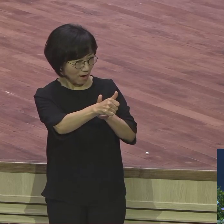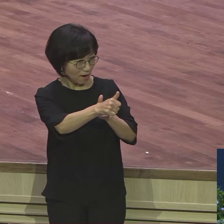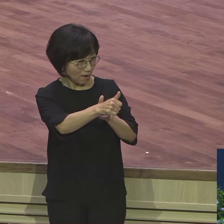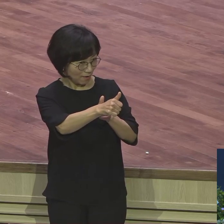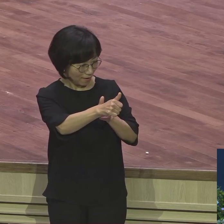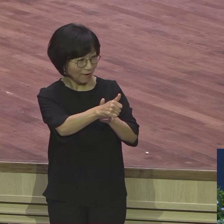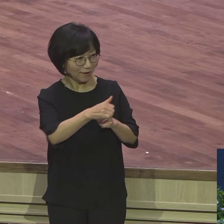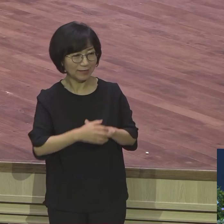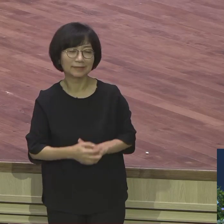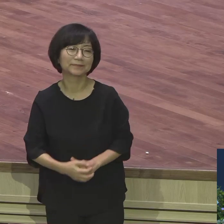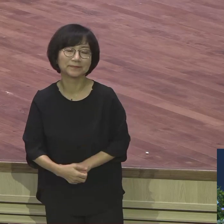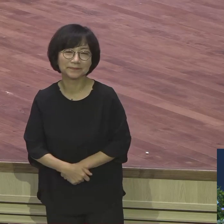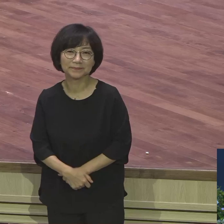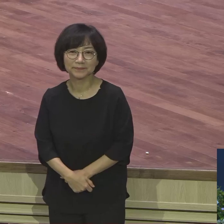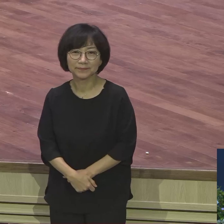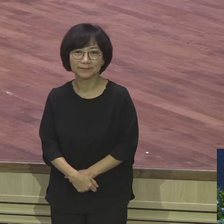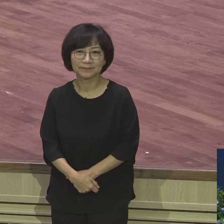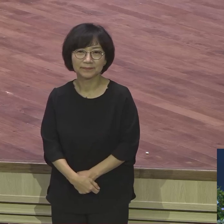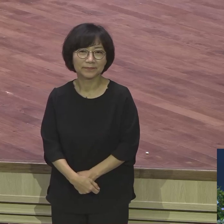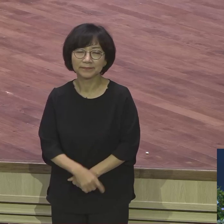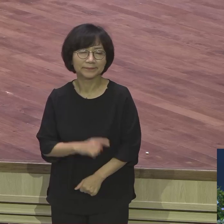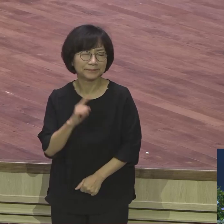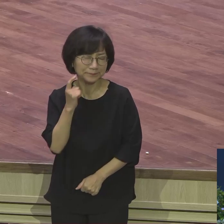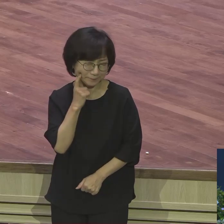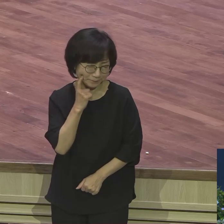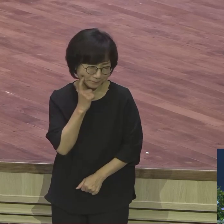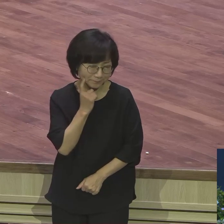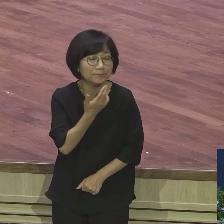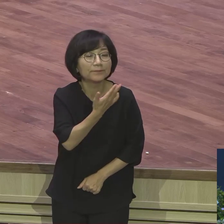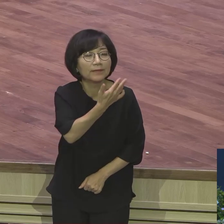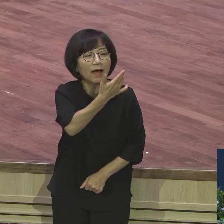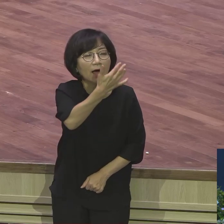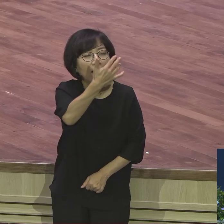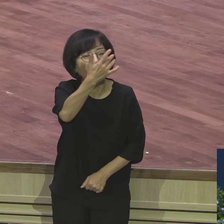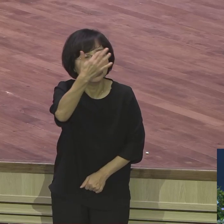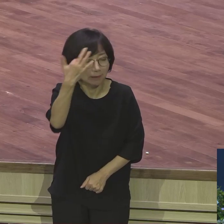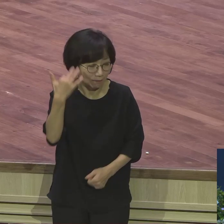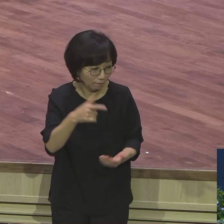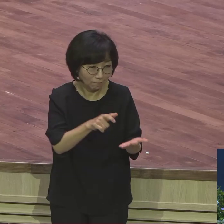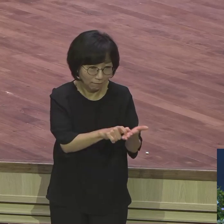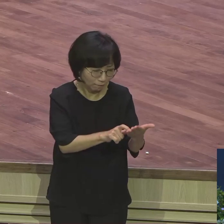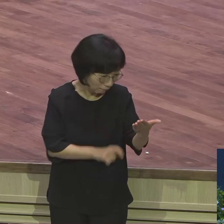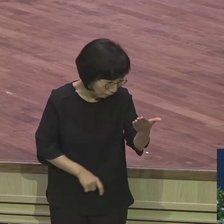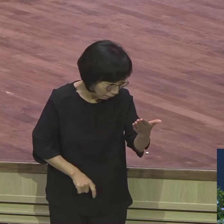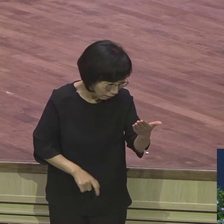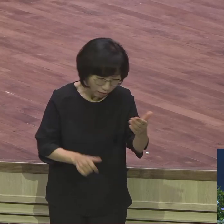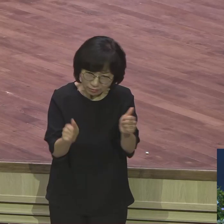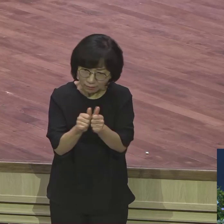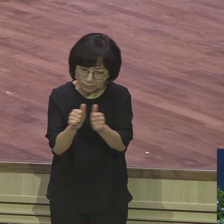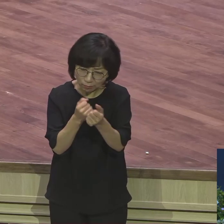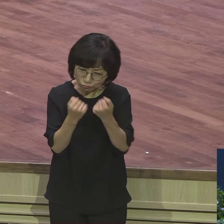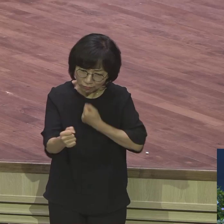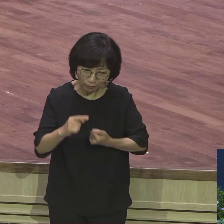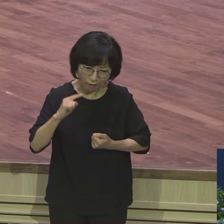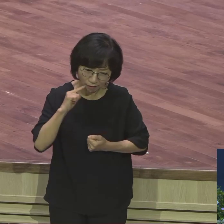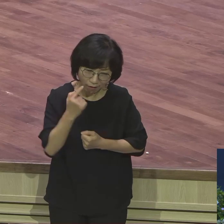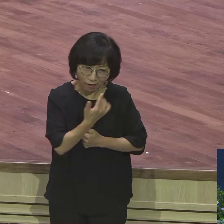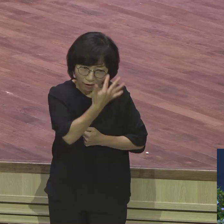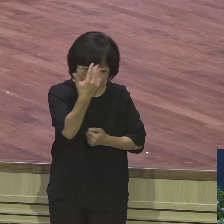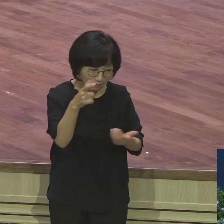뛰어나고 얼굴이 아주 뭐 아름다웠다 했으니까 남자가 아름다웠다 얼마나 잘생겼어요 아름다웠다 그랬어요 요셉에게